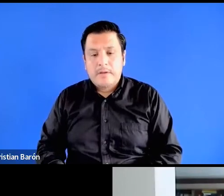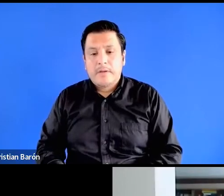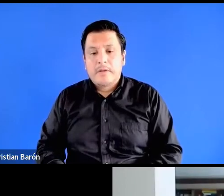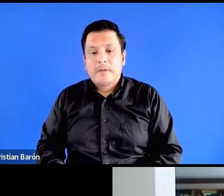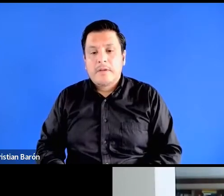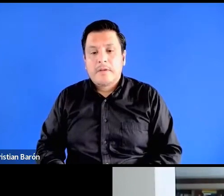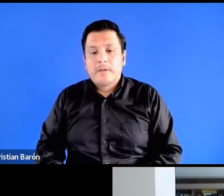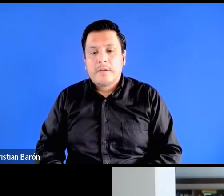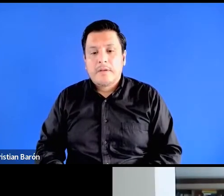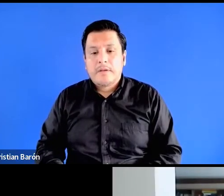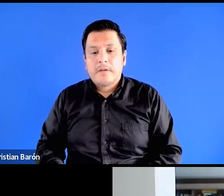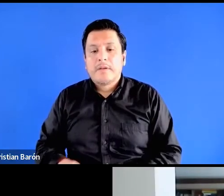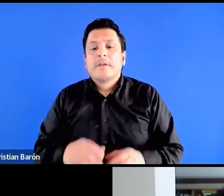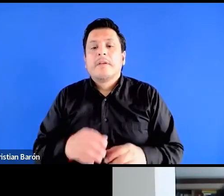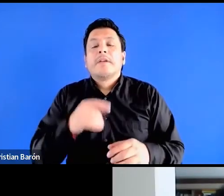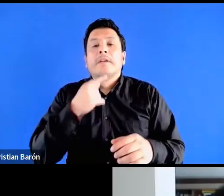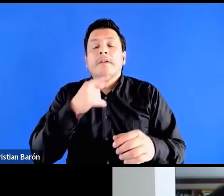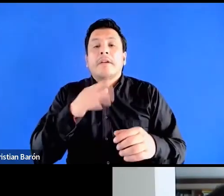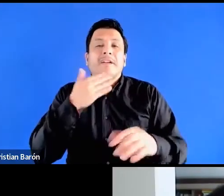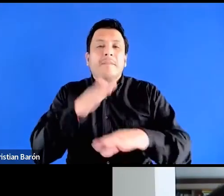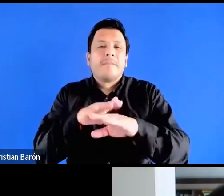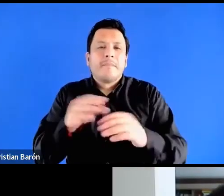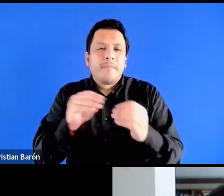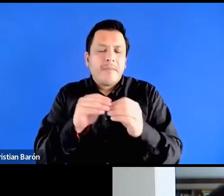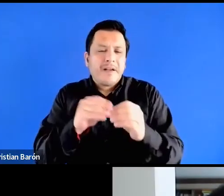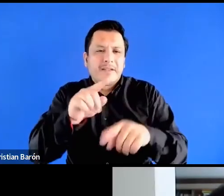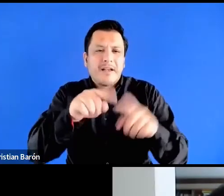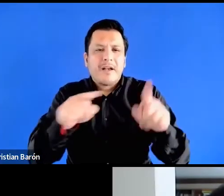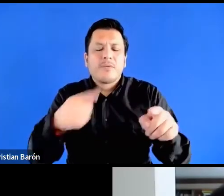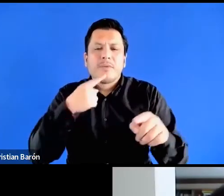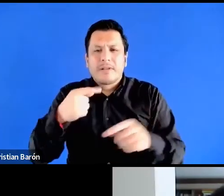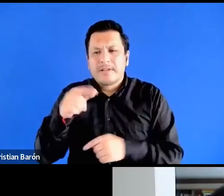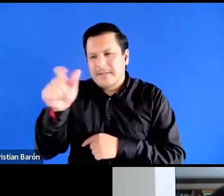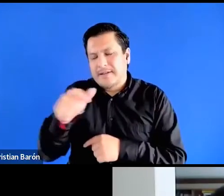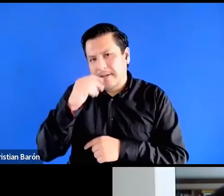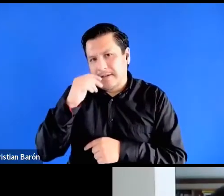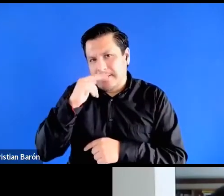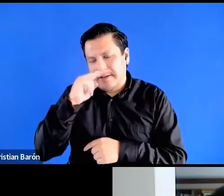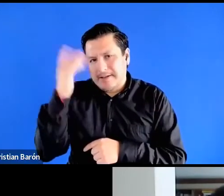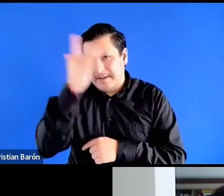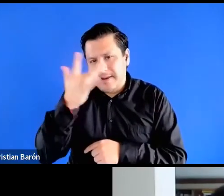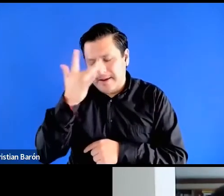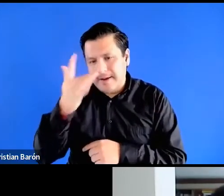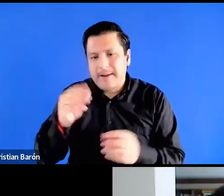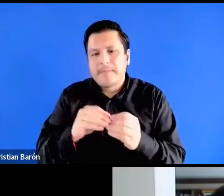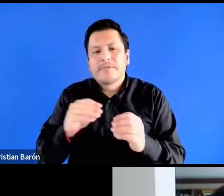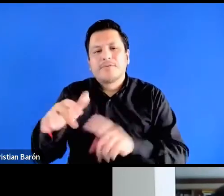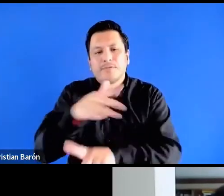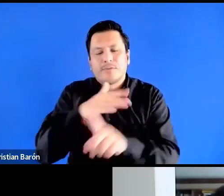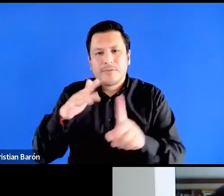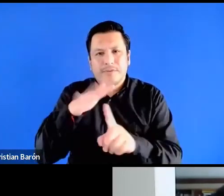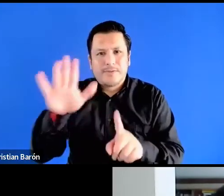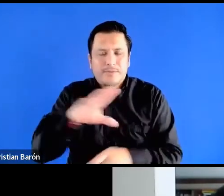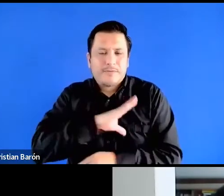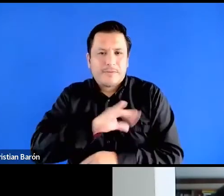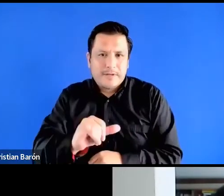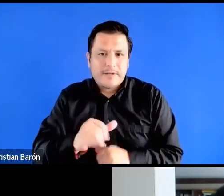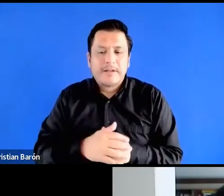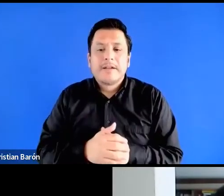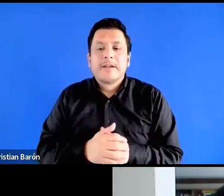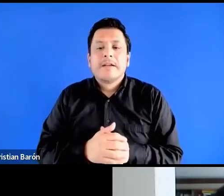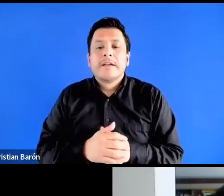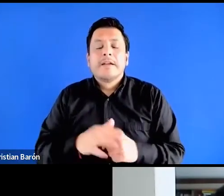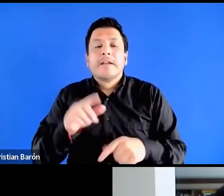distinta, de esta niña negra que está en este contexto caleño y